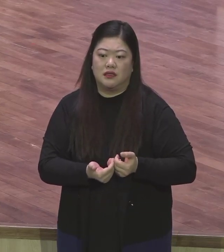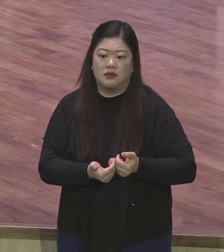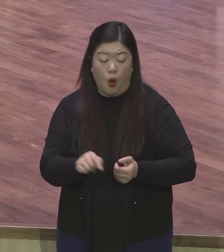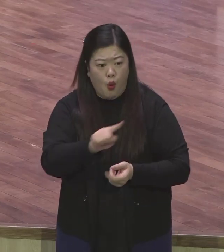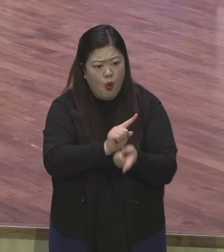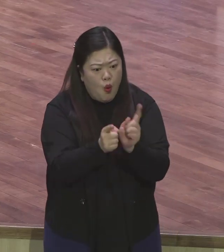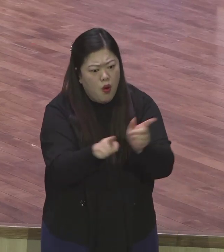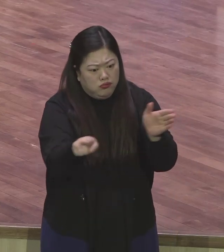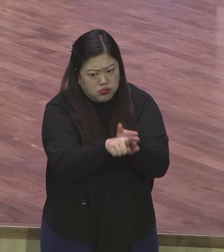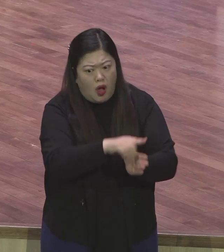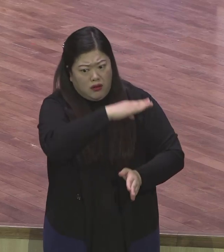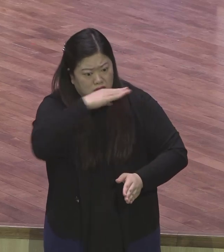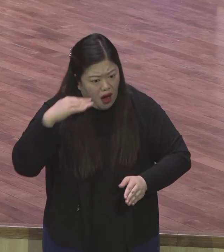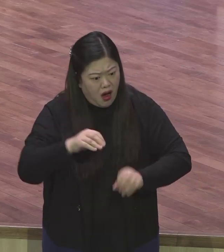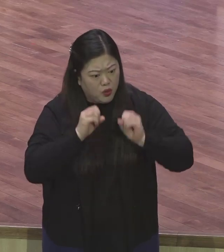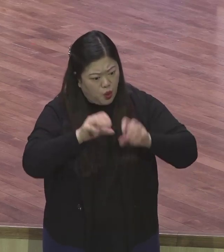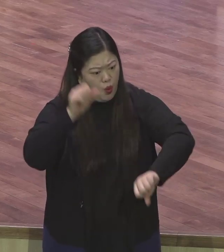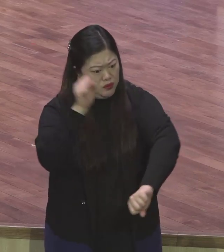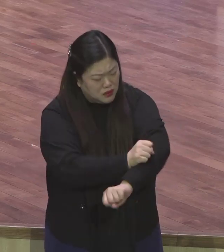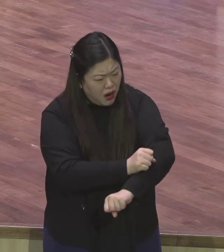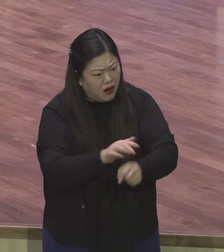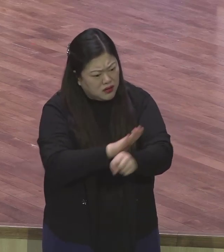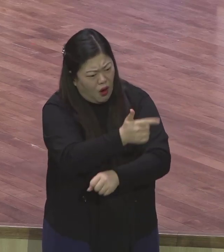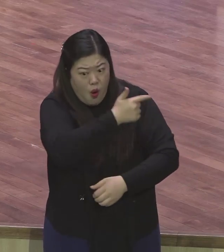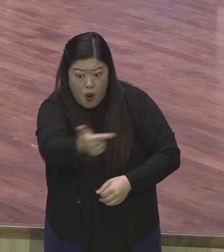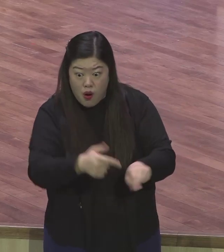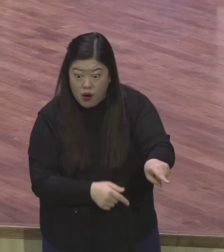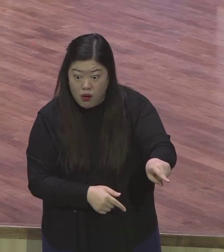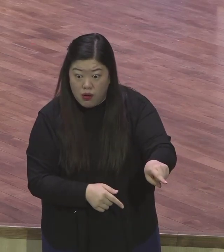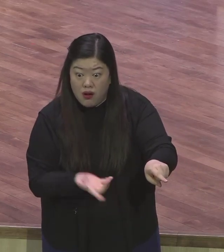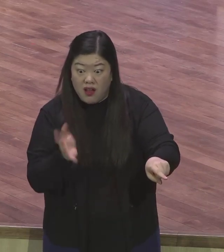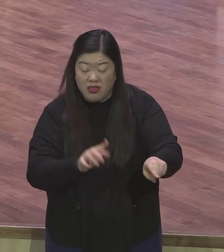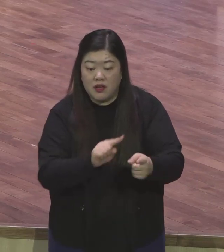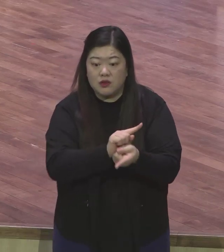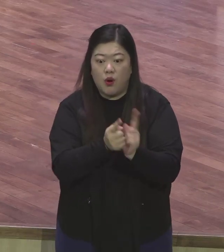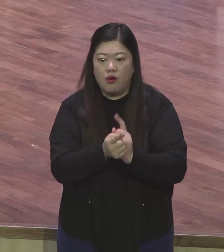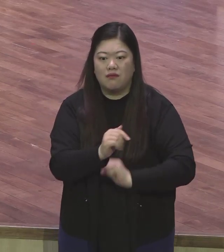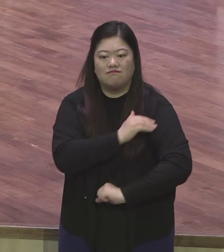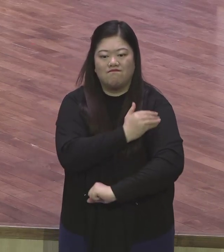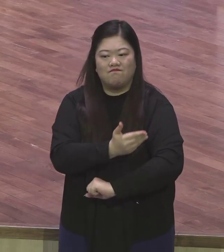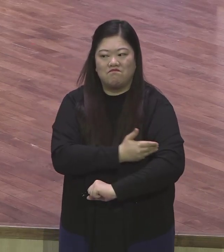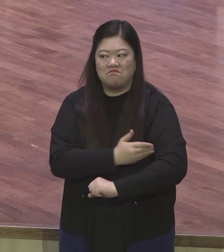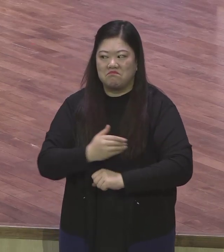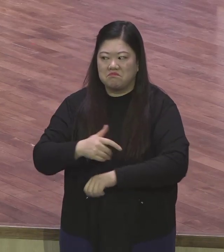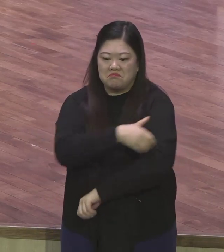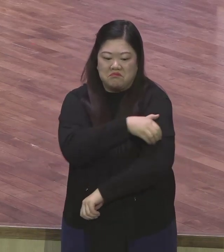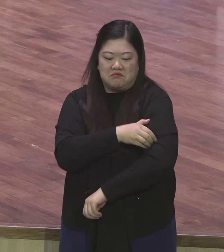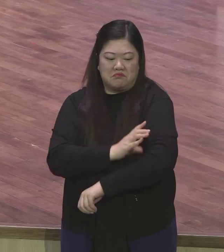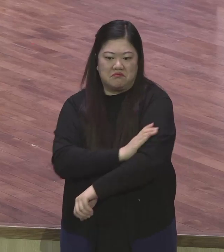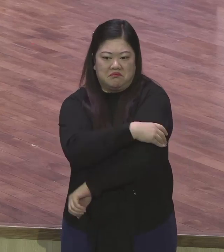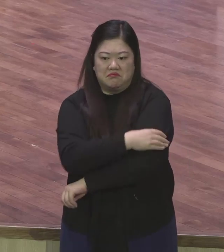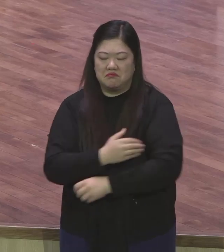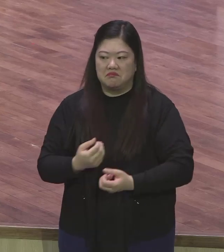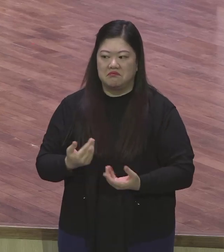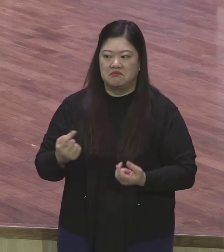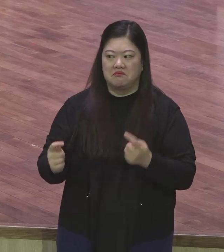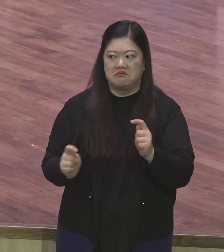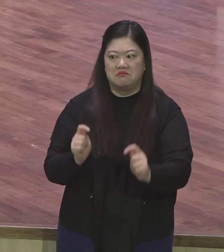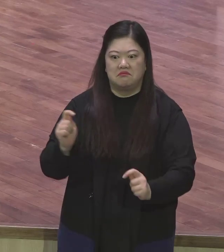서로 막 경쟁한 거예요 서로 힘싸움한 거예요 서로 질투하고 시기하다 보니까 어떻게 해요 이